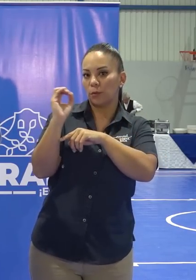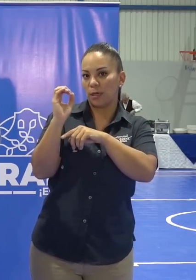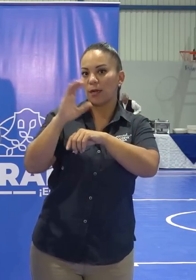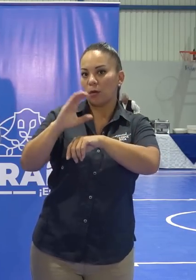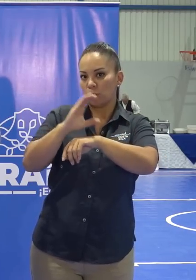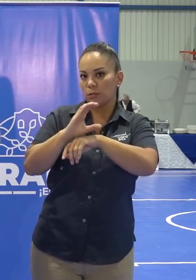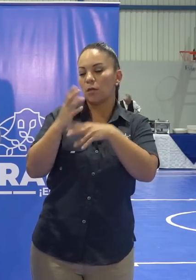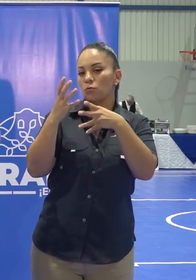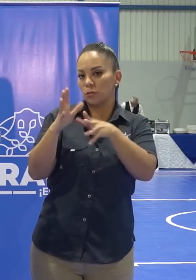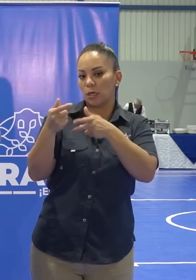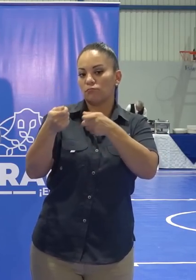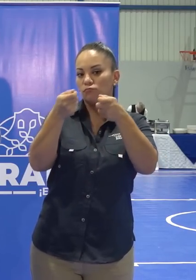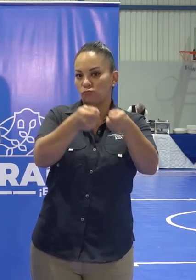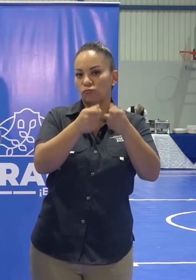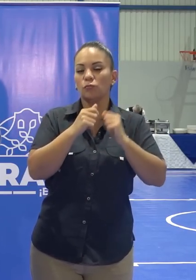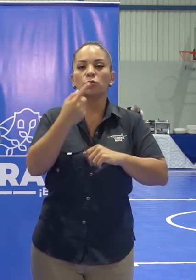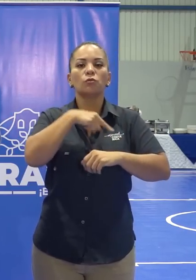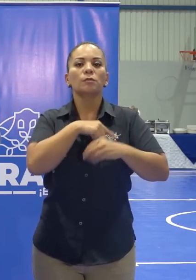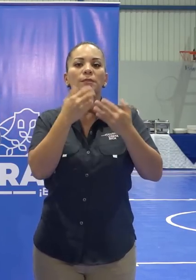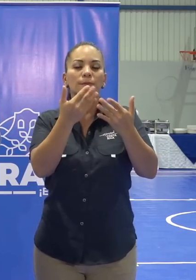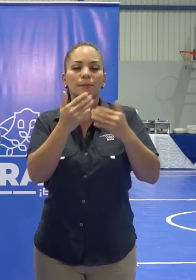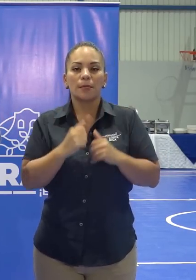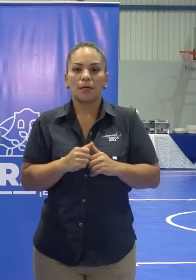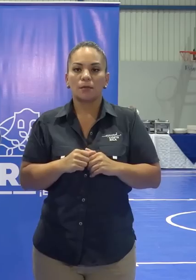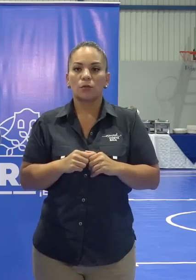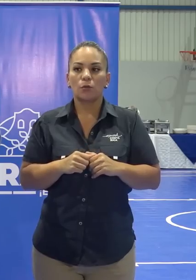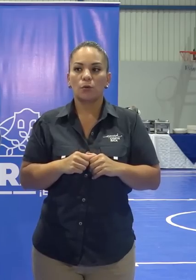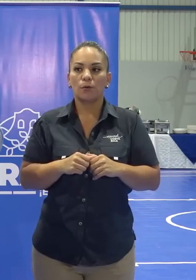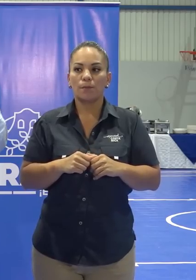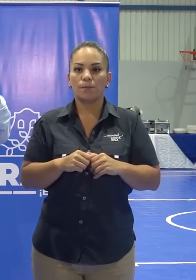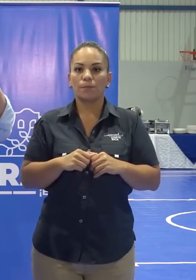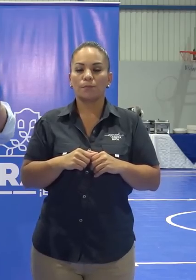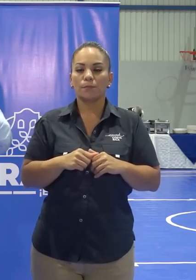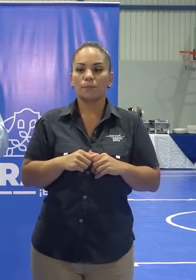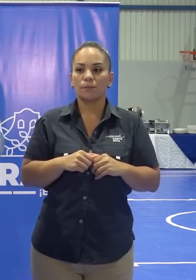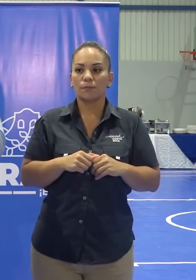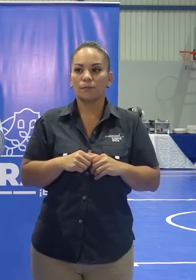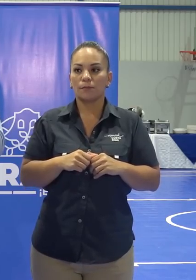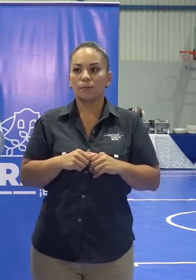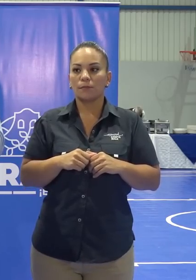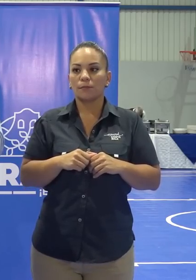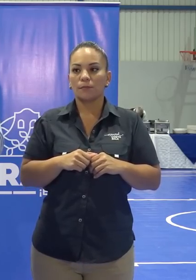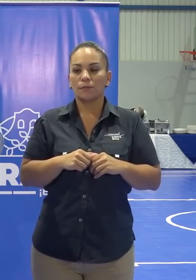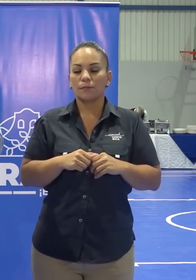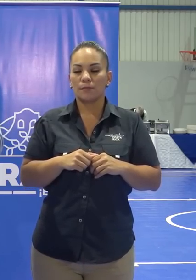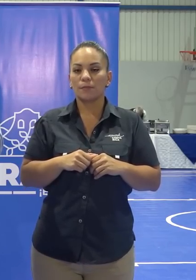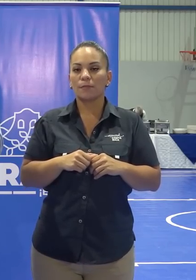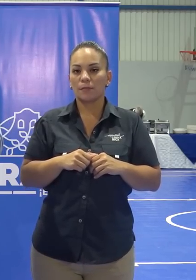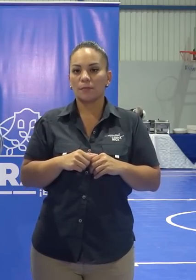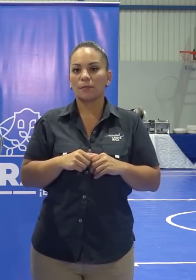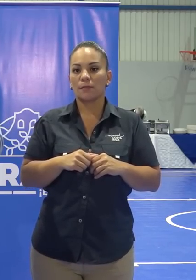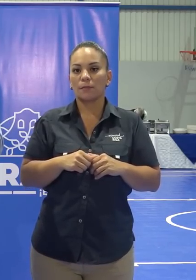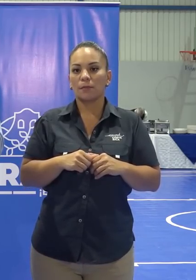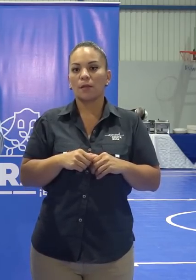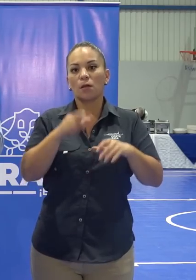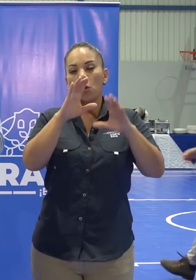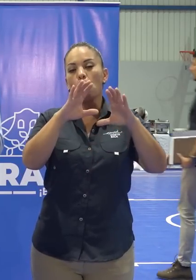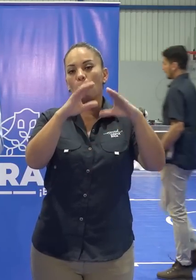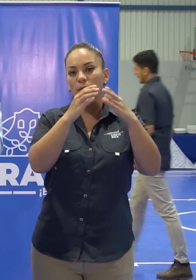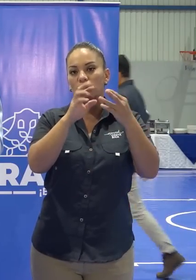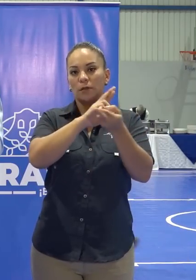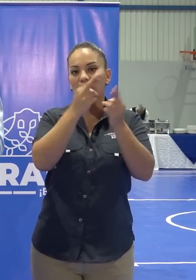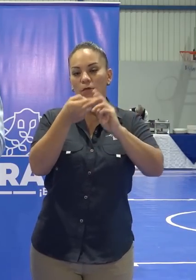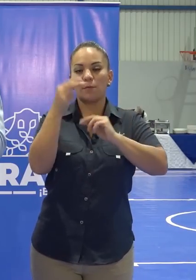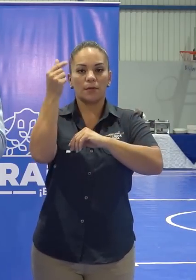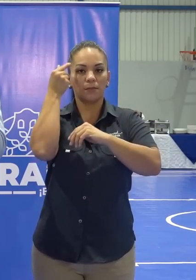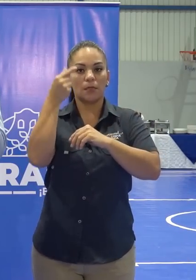esperando que salga de la Comisión de Reforma del Estado. Yo